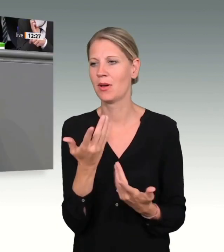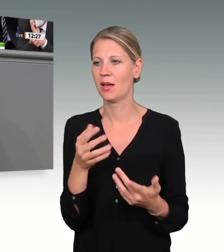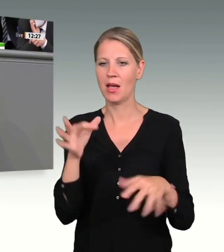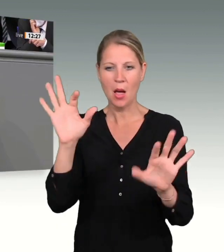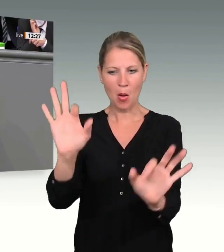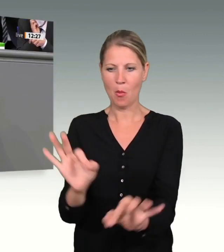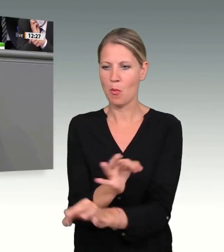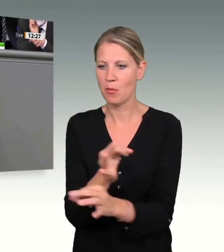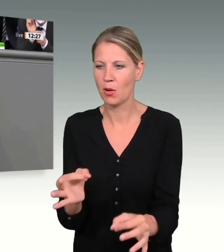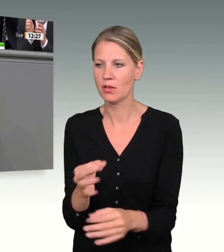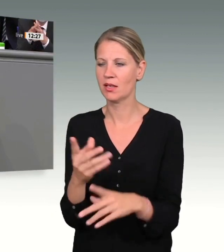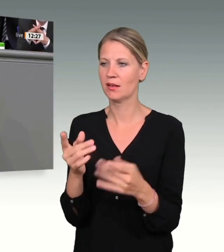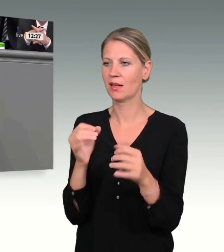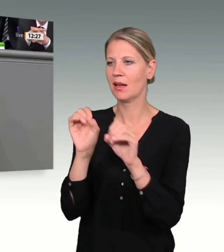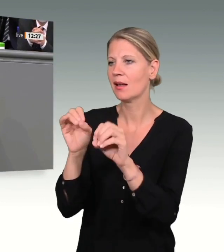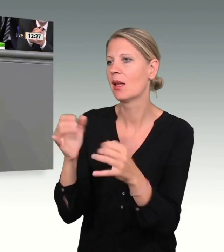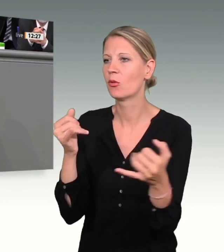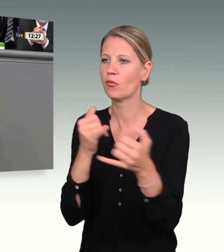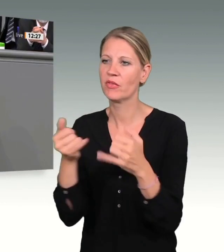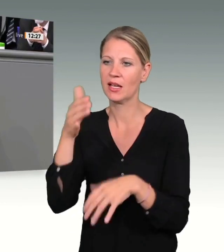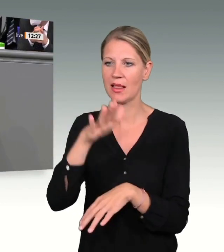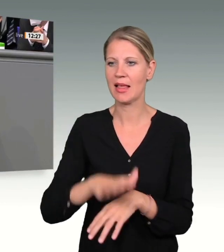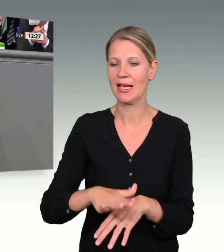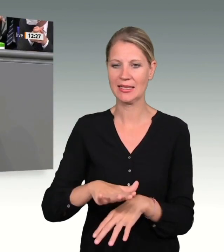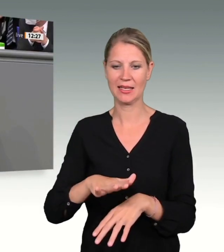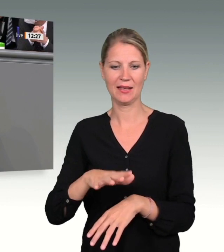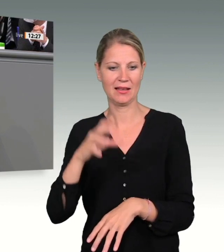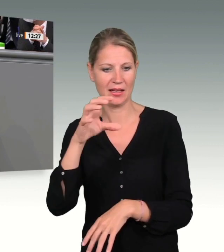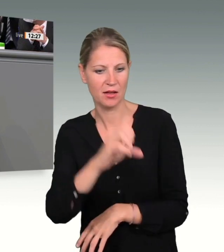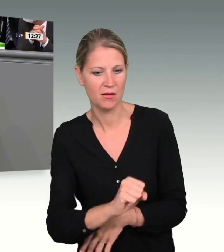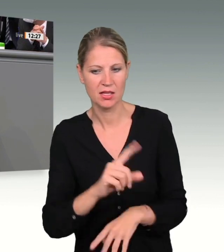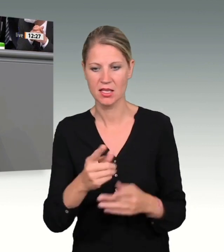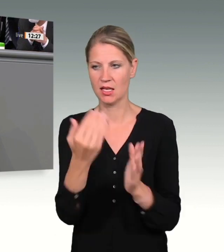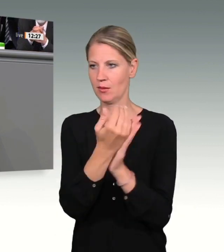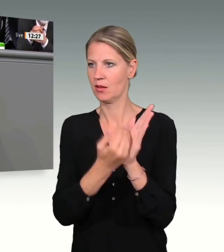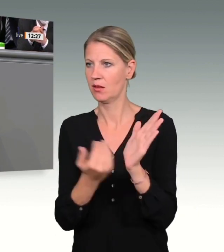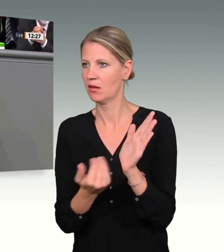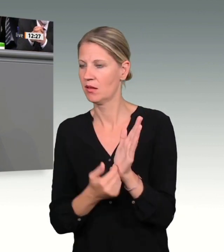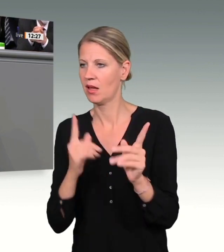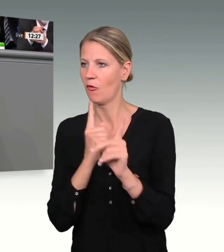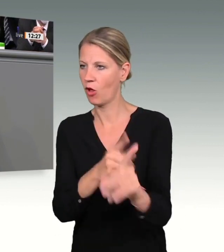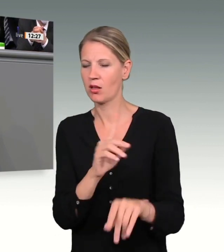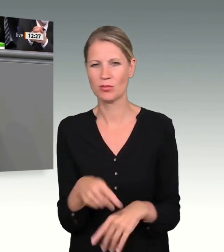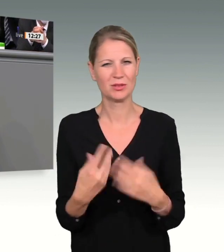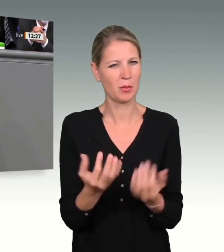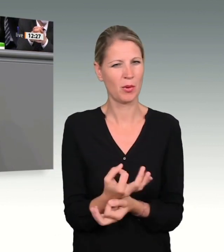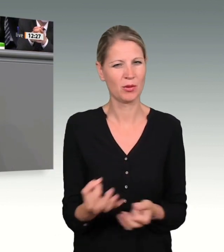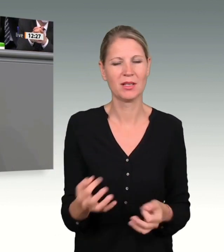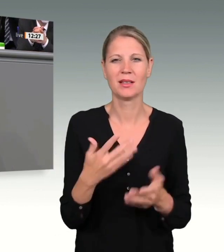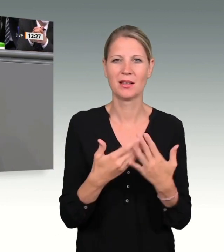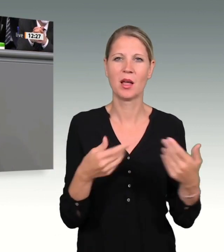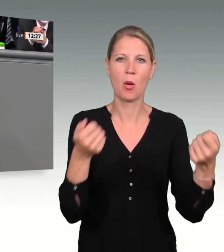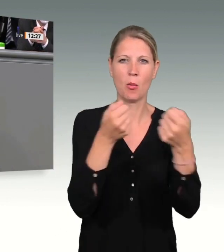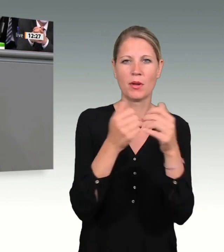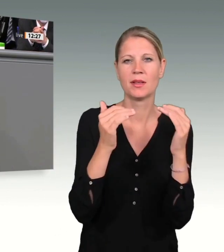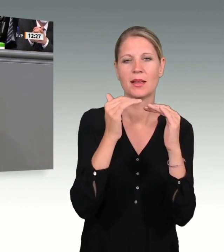Um den Bedürfnissen der Geschädigten besser gerecht zu werden, haben Bund und Länderbeauftragte berufen, die den Menschen selbst, aber